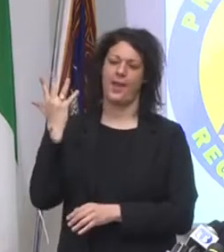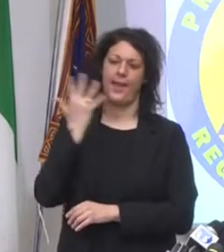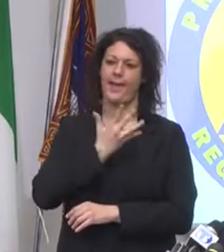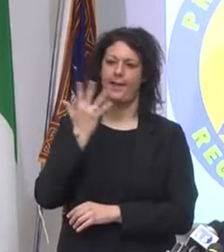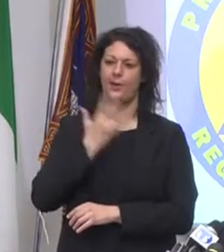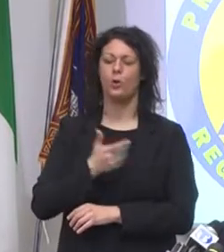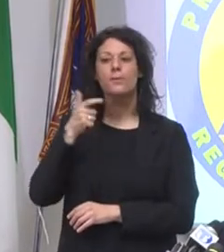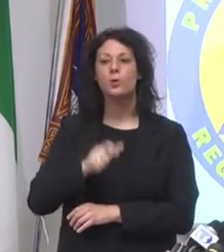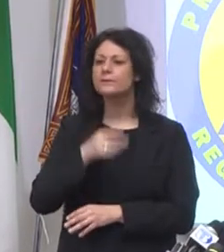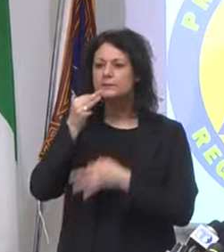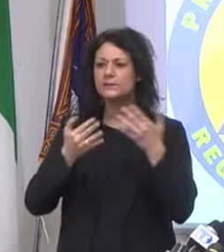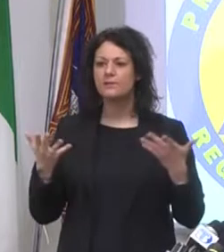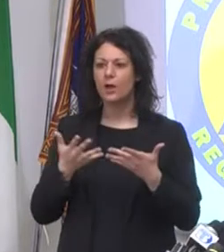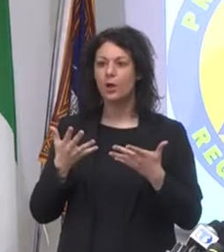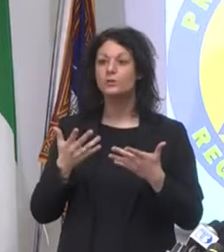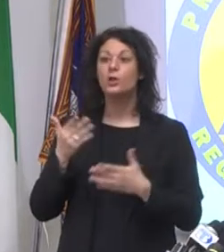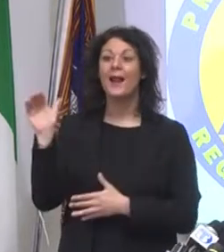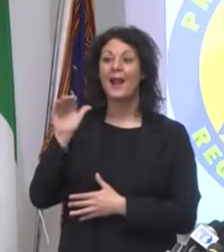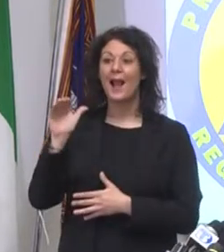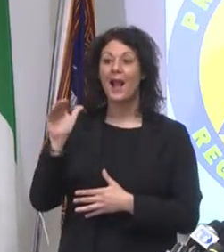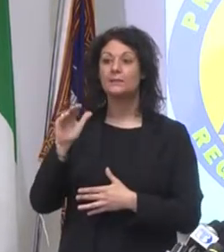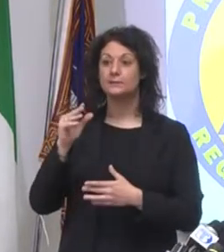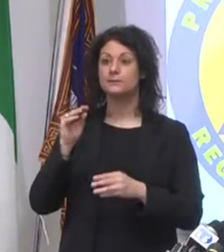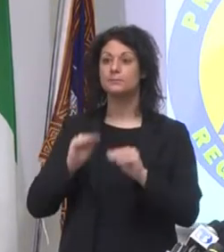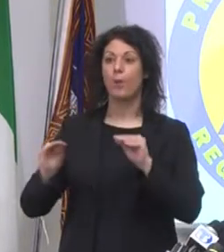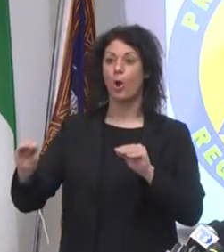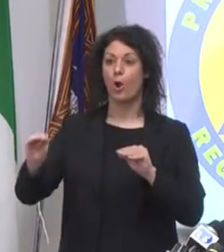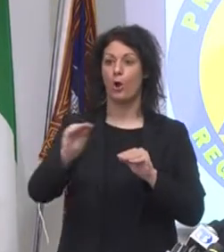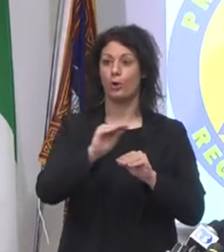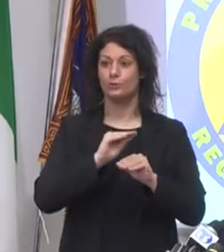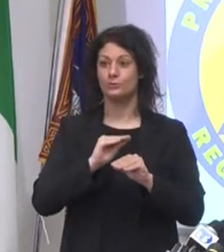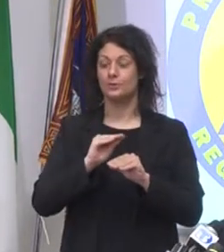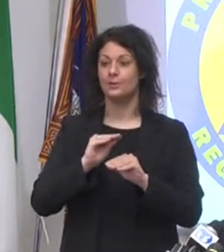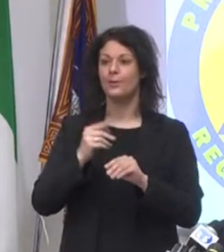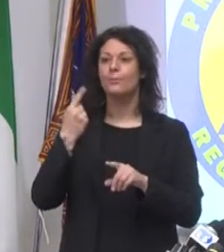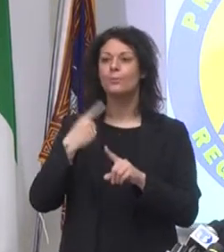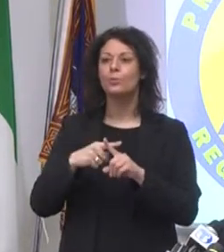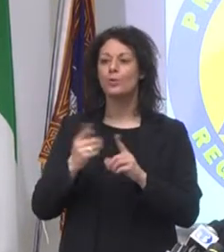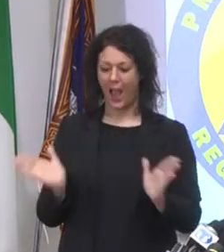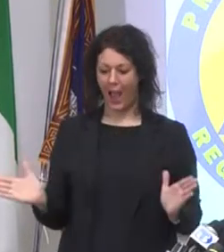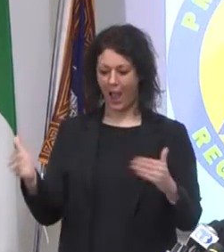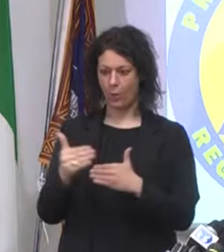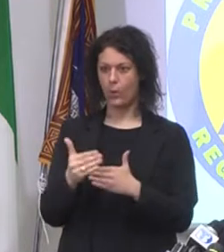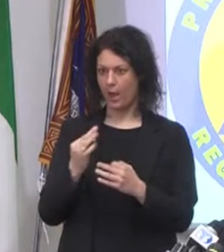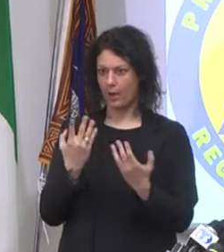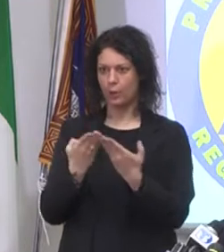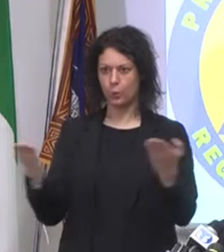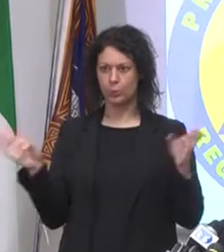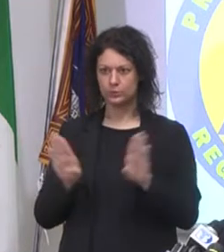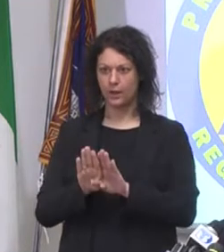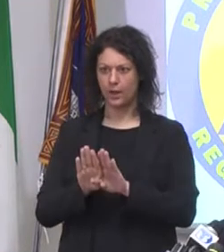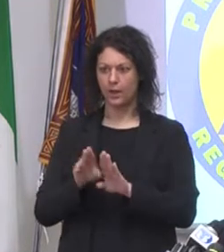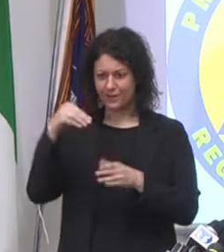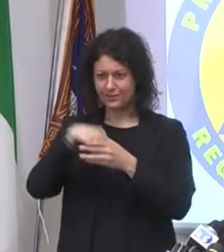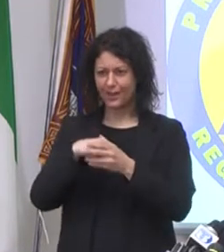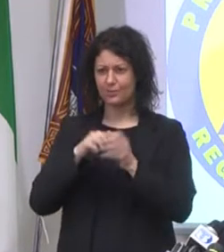masse di ragazzi che si muovono e soprattutto ambienti confinati perché l'aula è l'ambiente più confinato che ci sia e quindi più